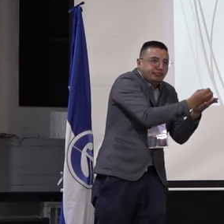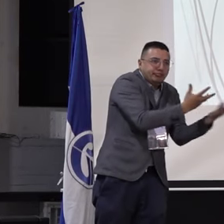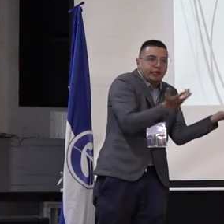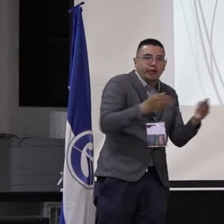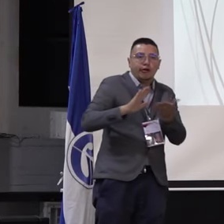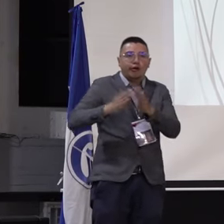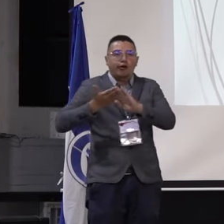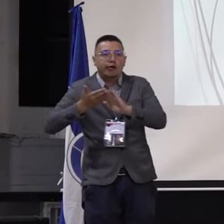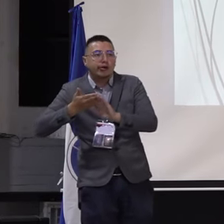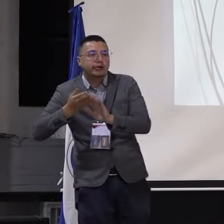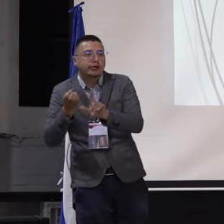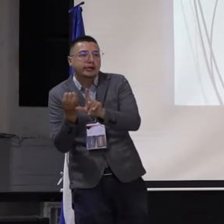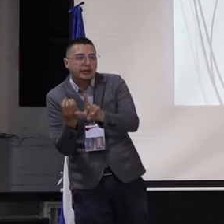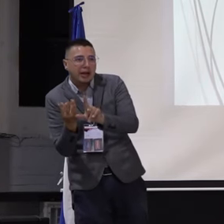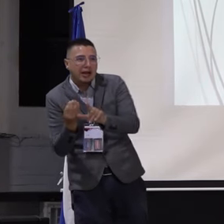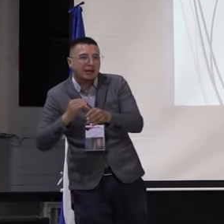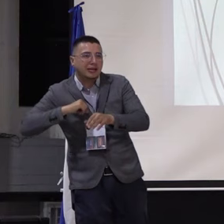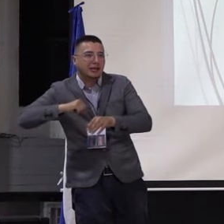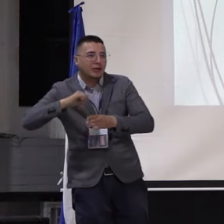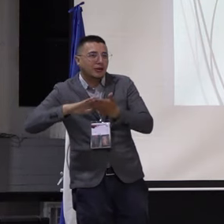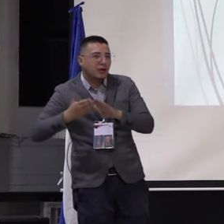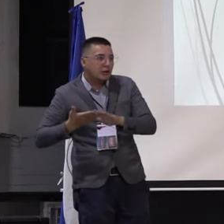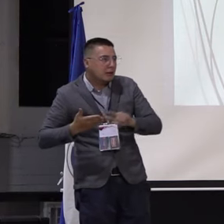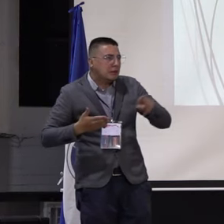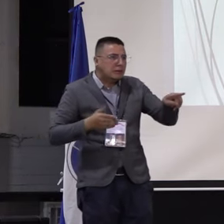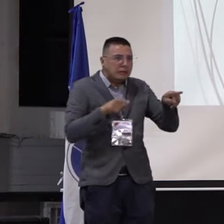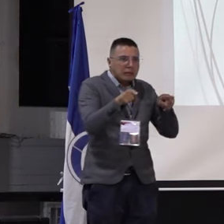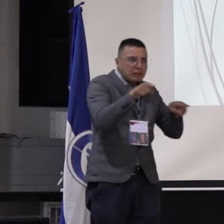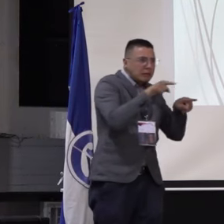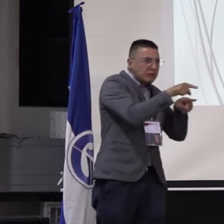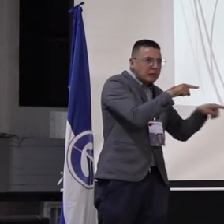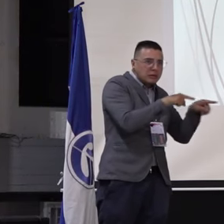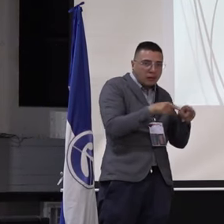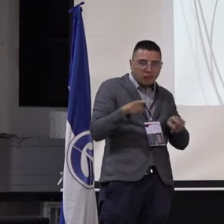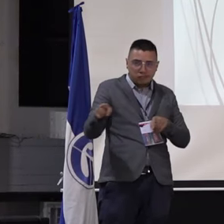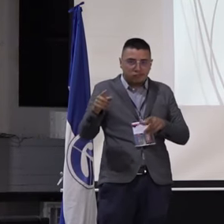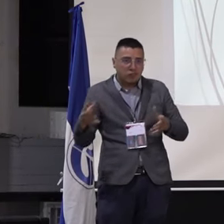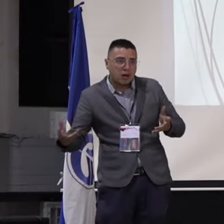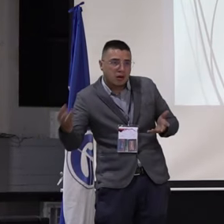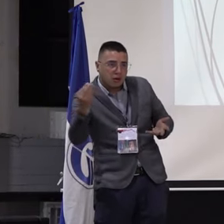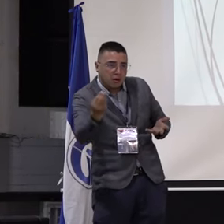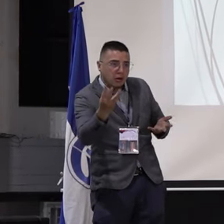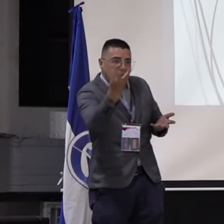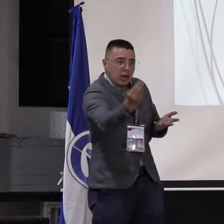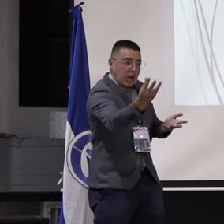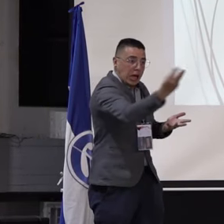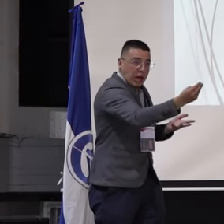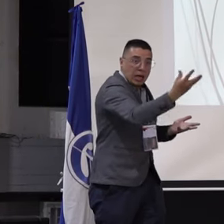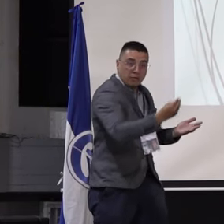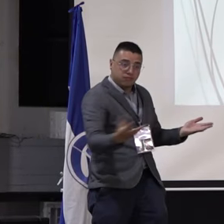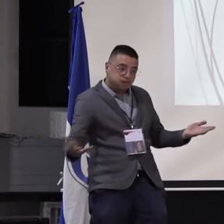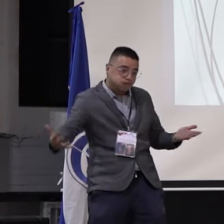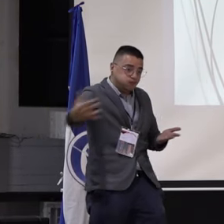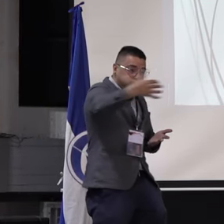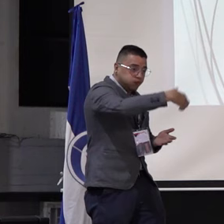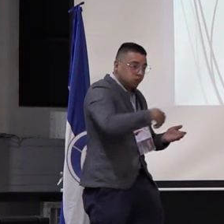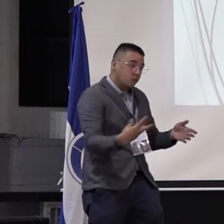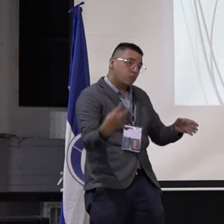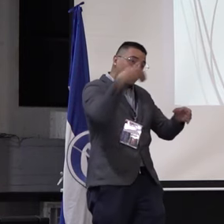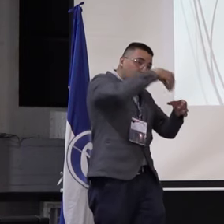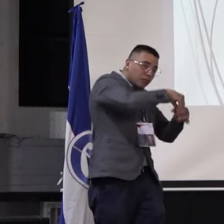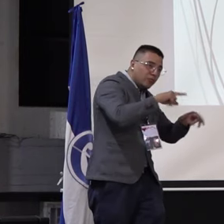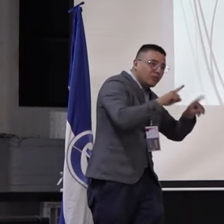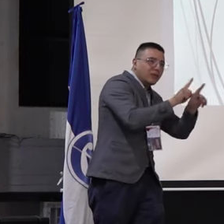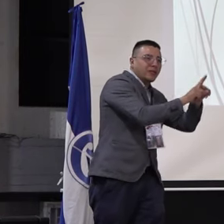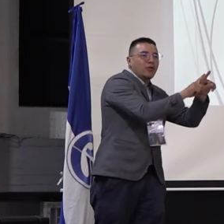Comunitaria, que estén allá también participando. De esa misma manera, ellos también vinculándose acá. Y en general, pues todos los espacios que tenemos en la